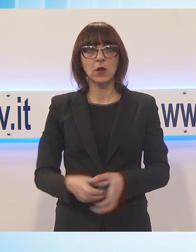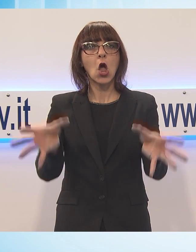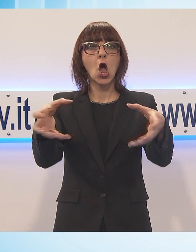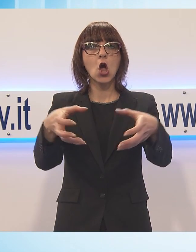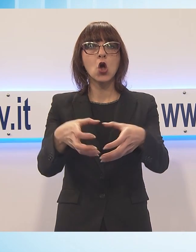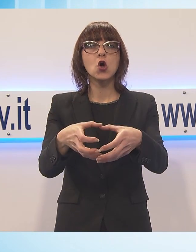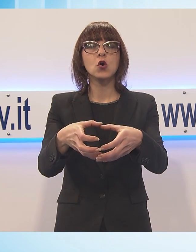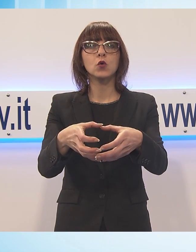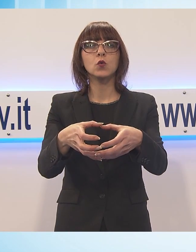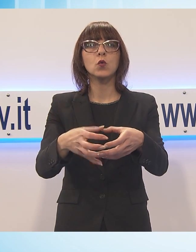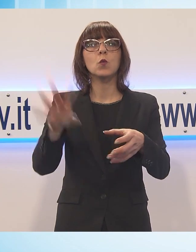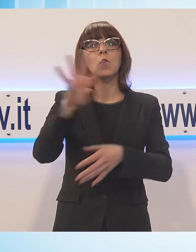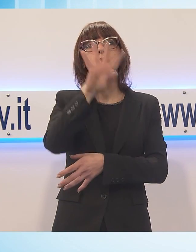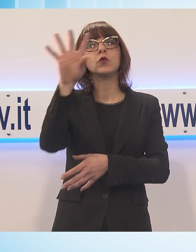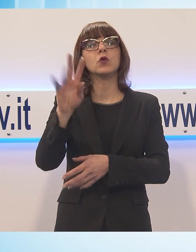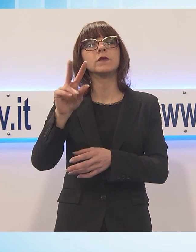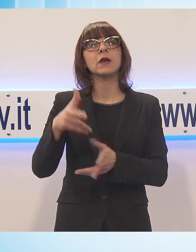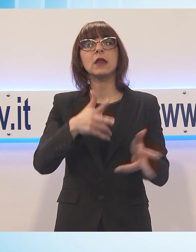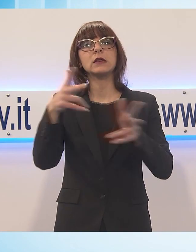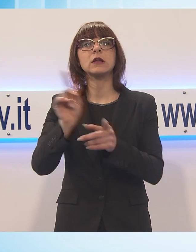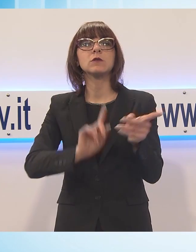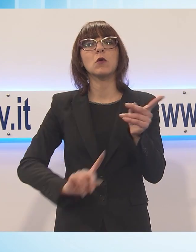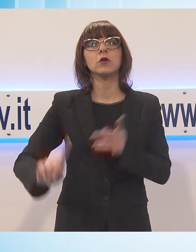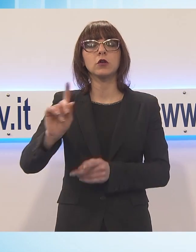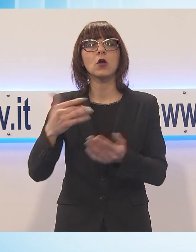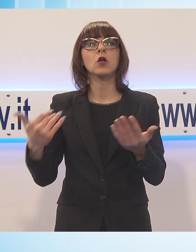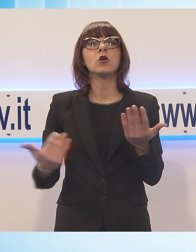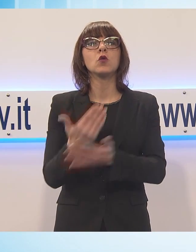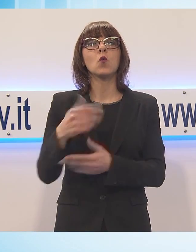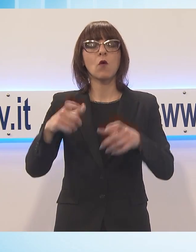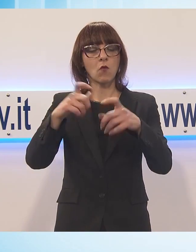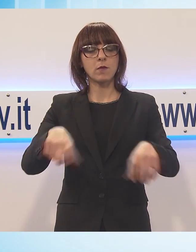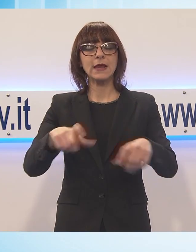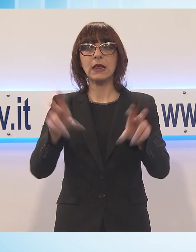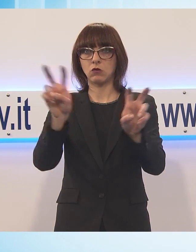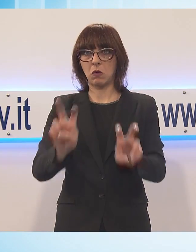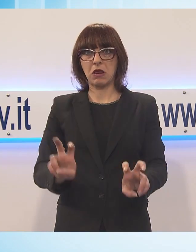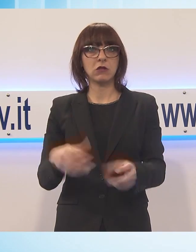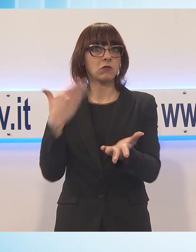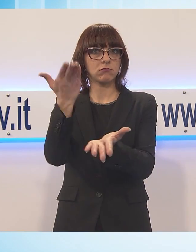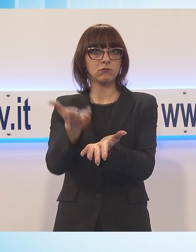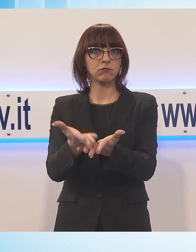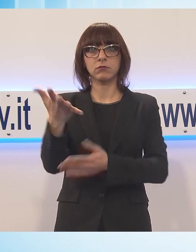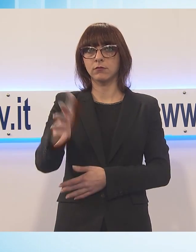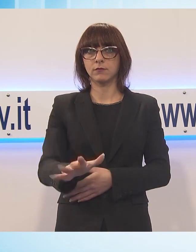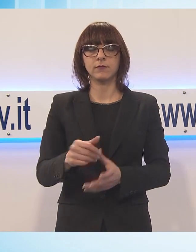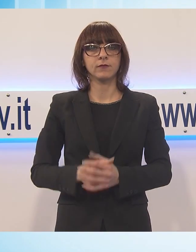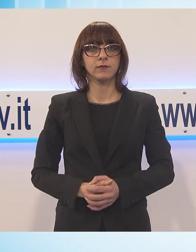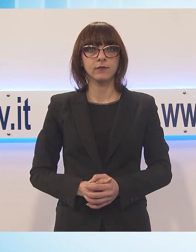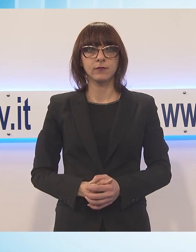Trasporti Nord ha presentato il nuovo biglietto elettronico. Vediamo tutti i particolari in questo servizio.